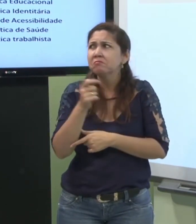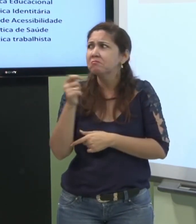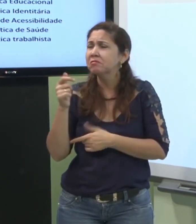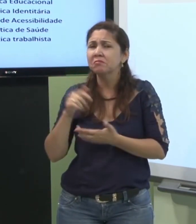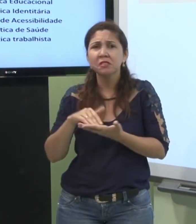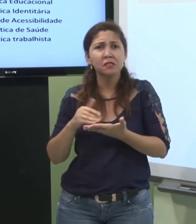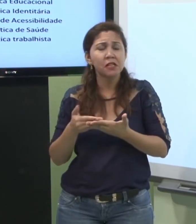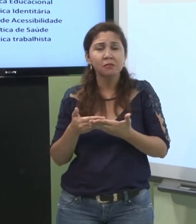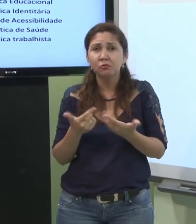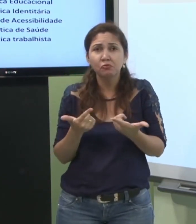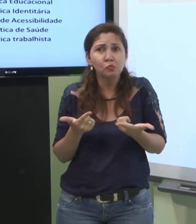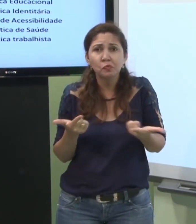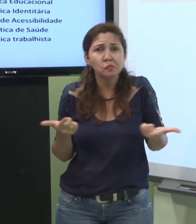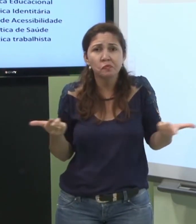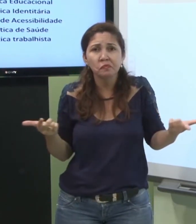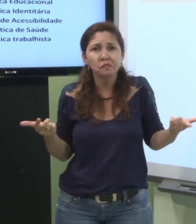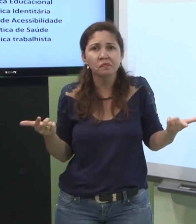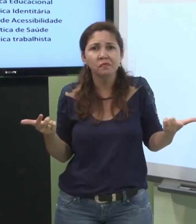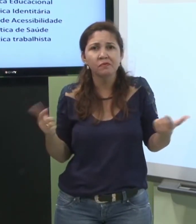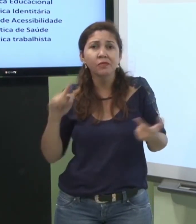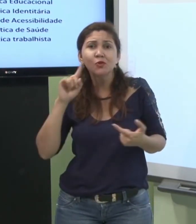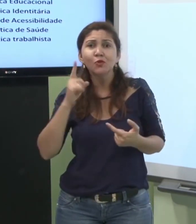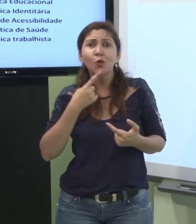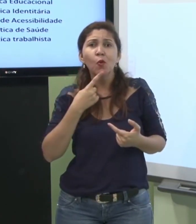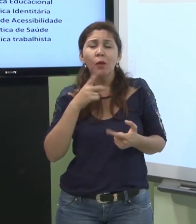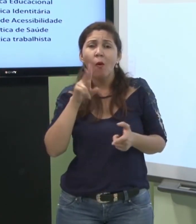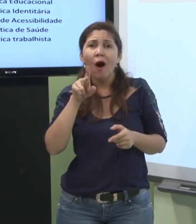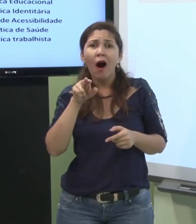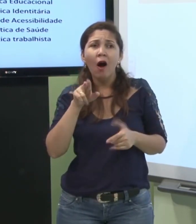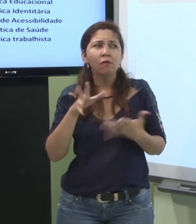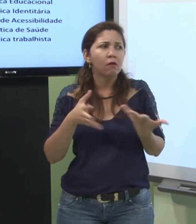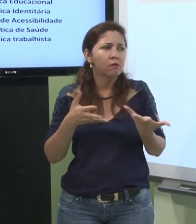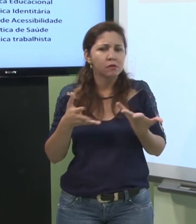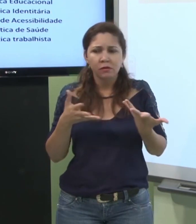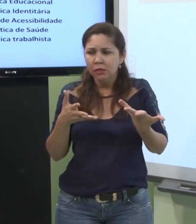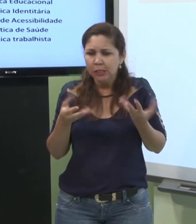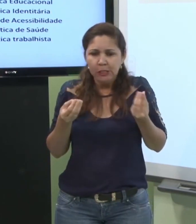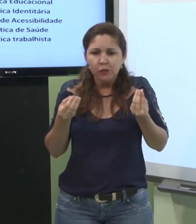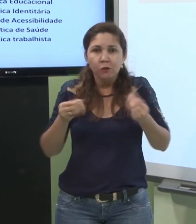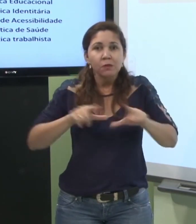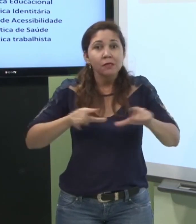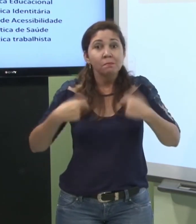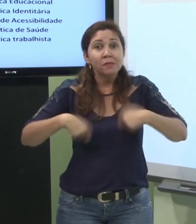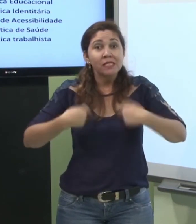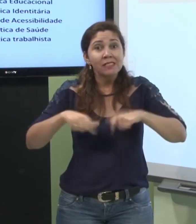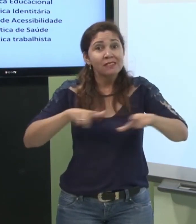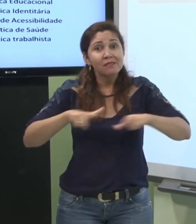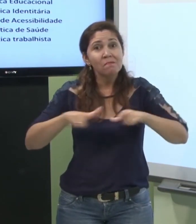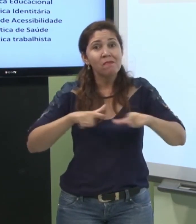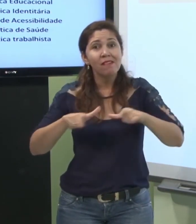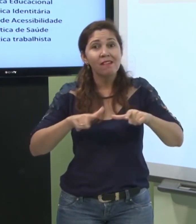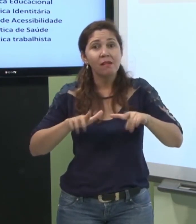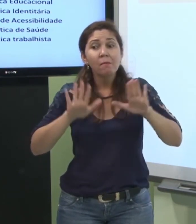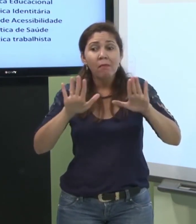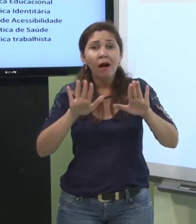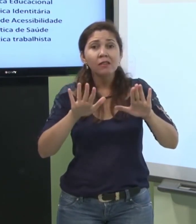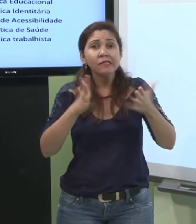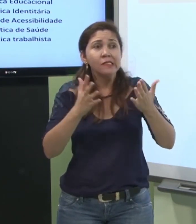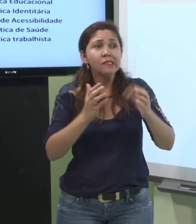eu percebo que várias empresas tem poucos intérpretes várias empresas que tem surdo tem poucos intérpretes e